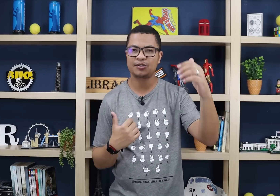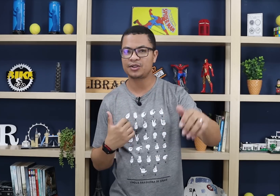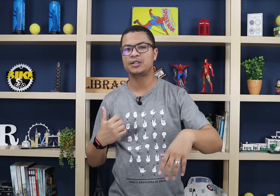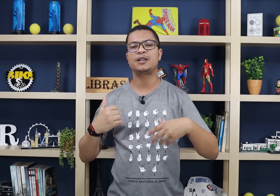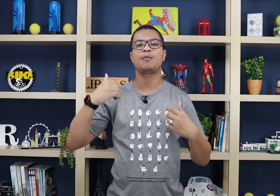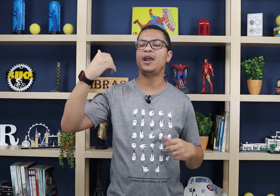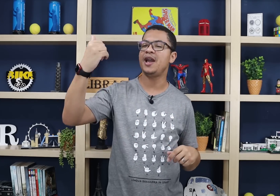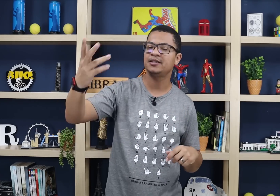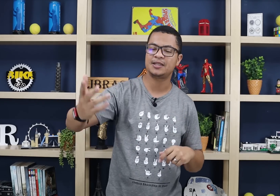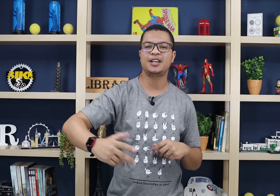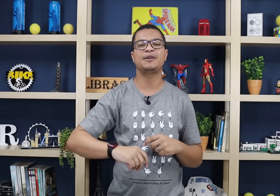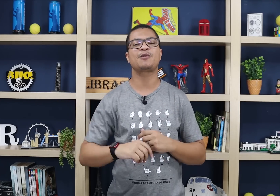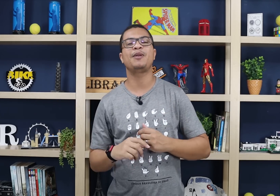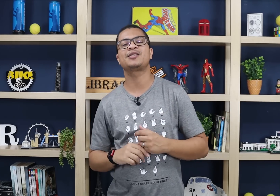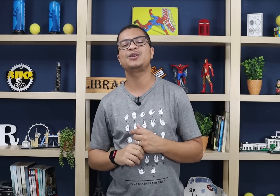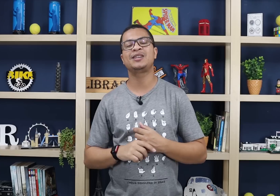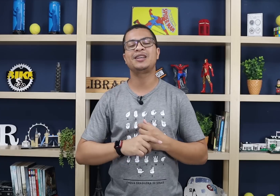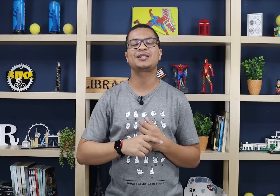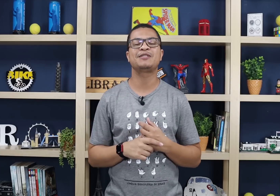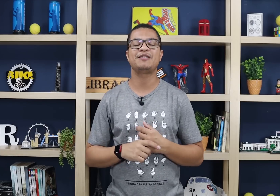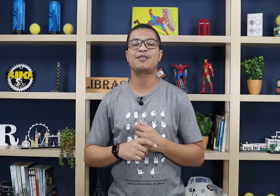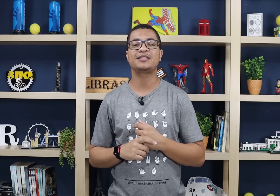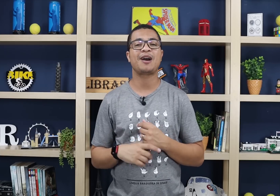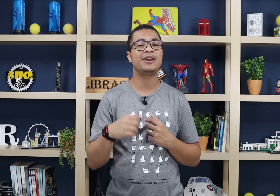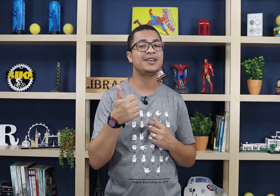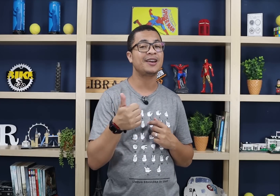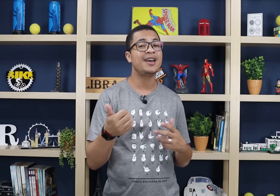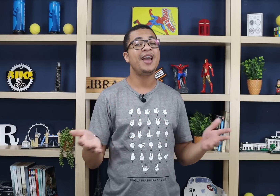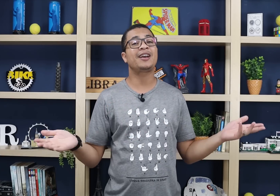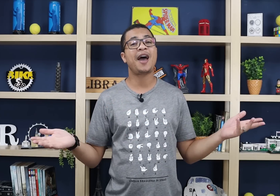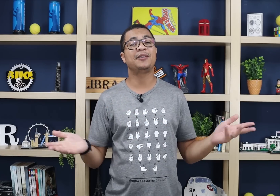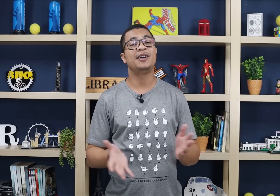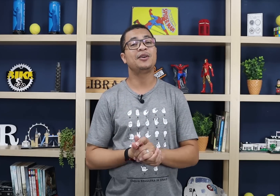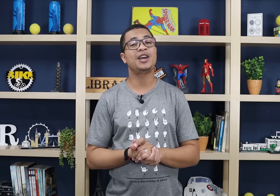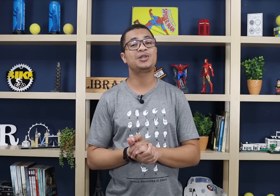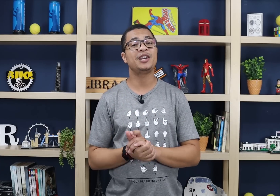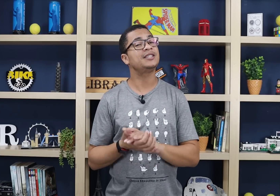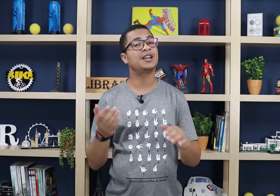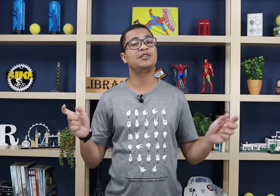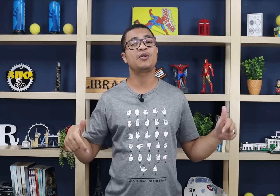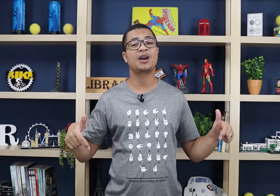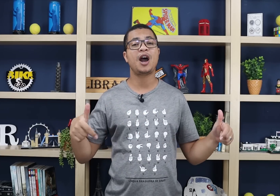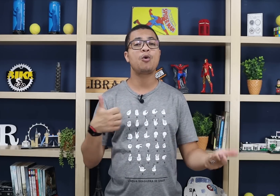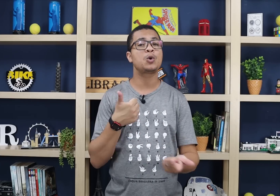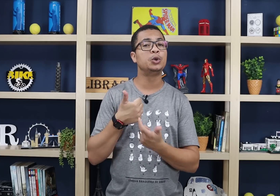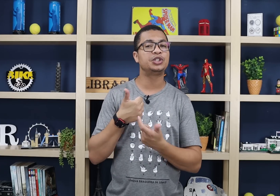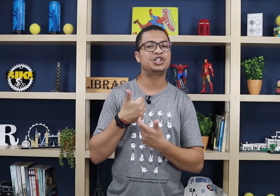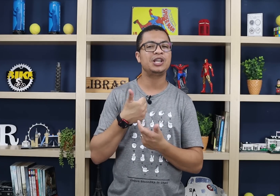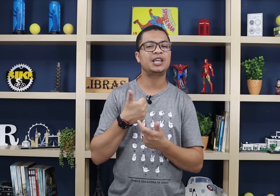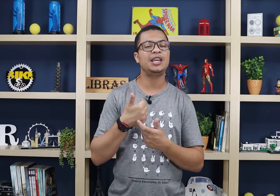situações mais complexas, sinais mais complexos. Eu tenho certeza que você vai gostar, beleza? É claro, não deixa aí de se inscrever no meu canal, curte aqui,